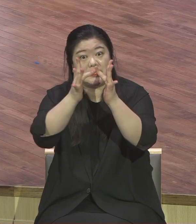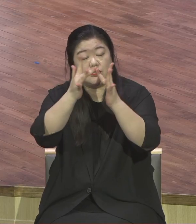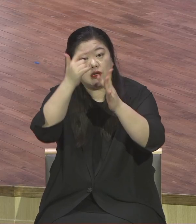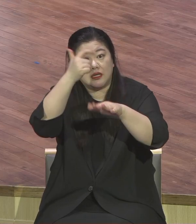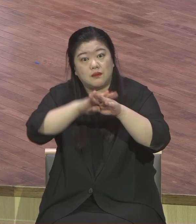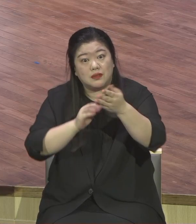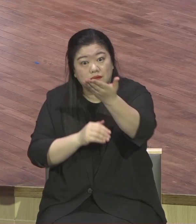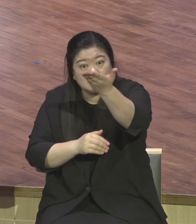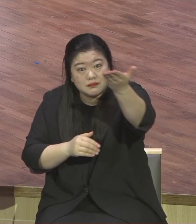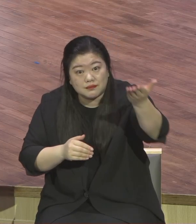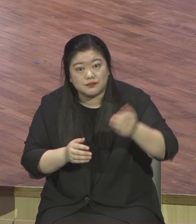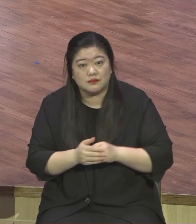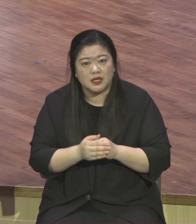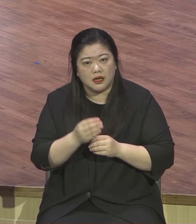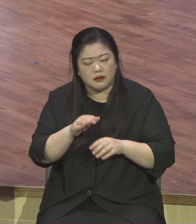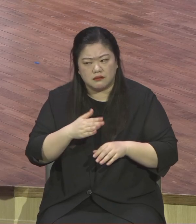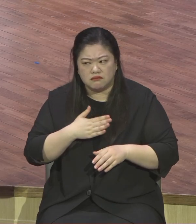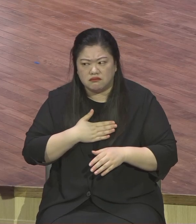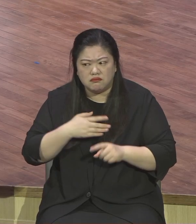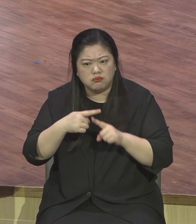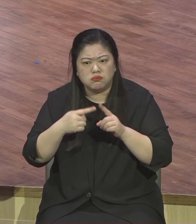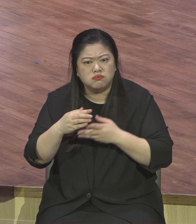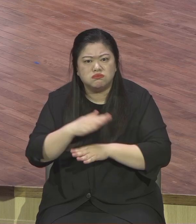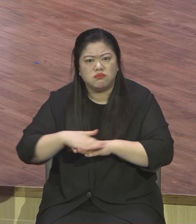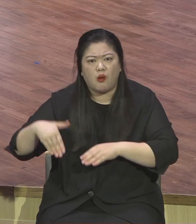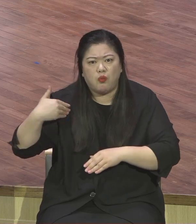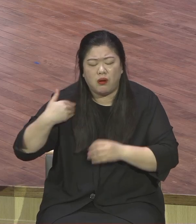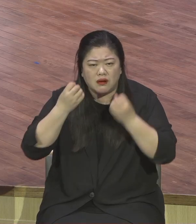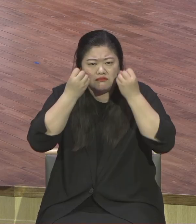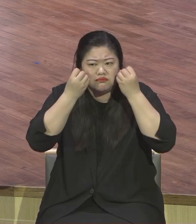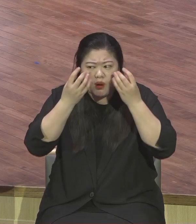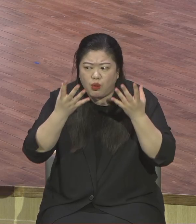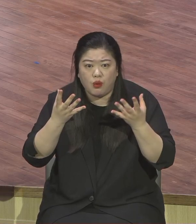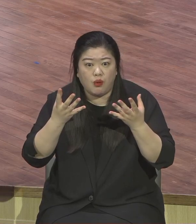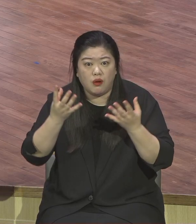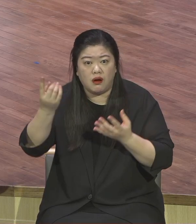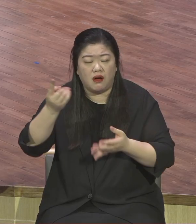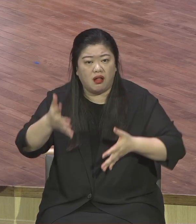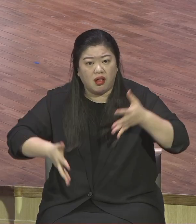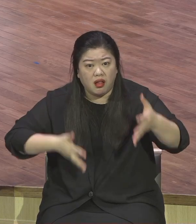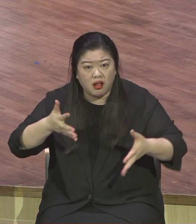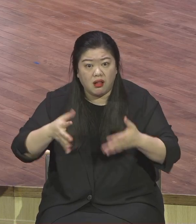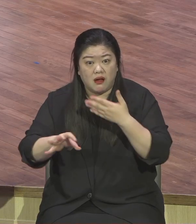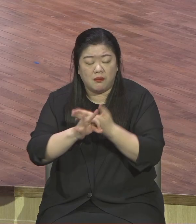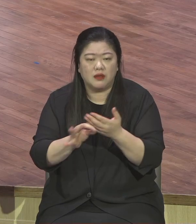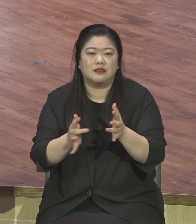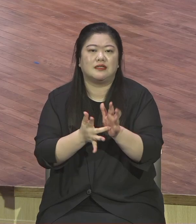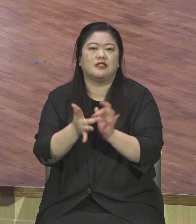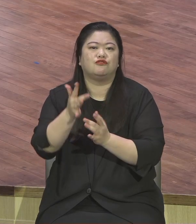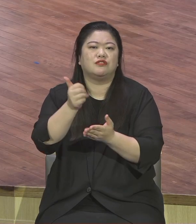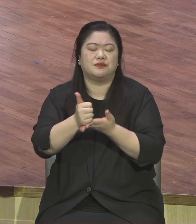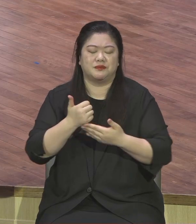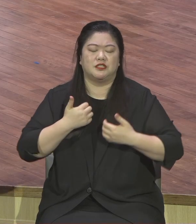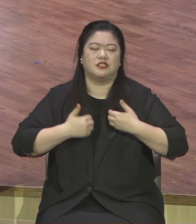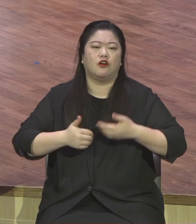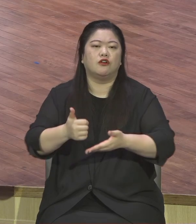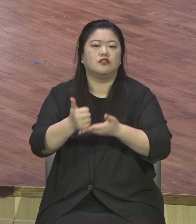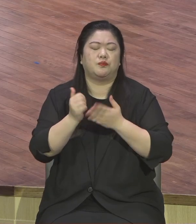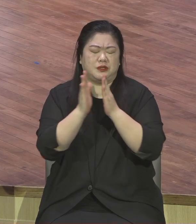또 이 자리에 오신 새 가족들 예수님을 영접하는 기도를 제가 간단하게 드리겠습니다